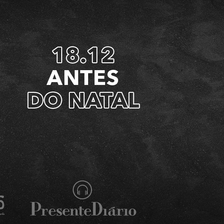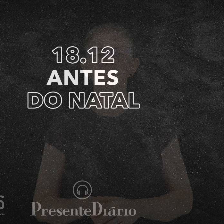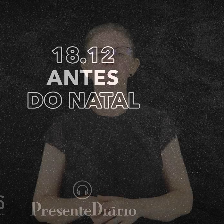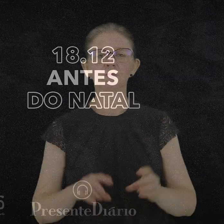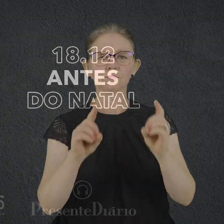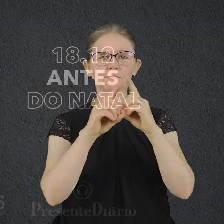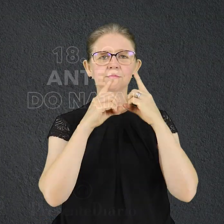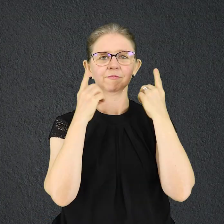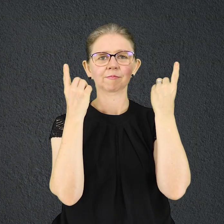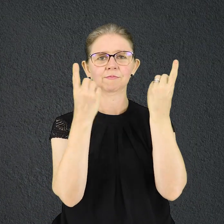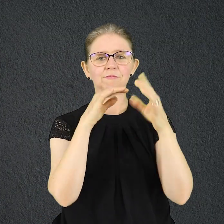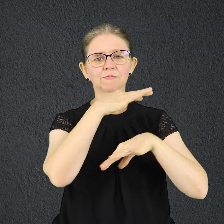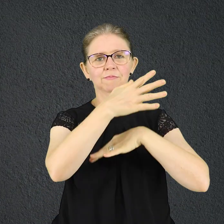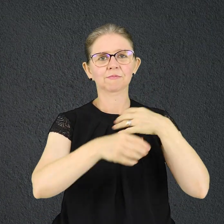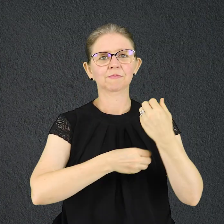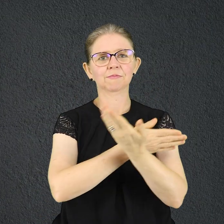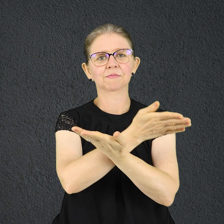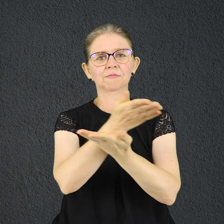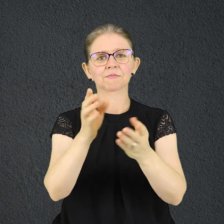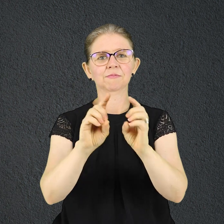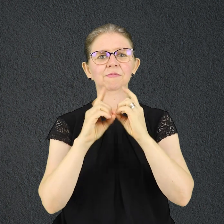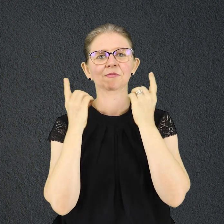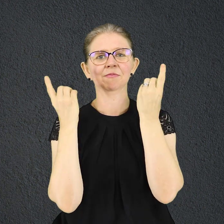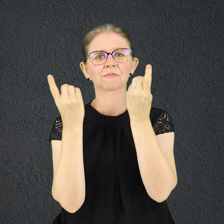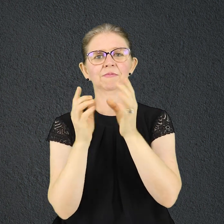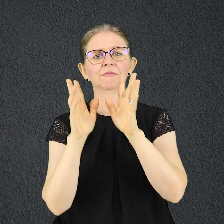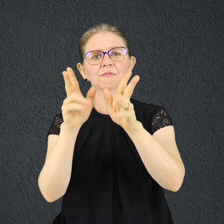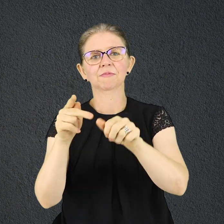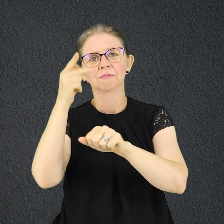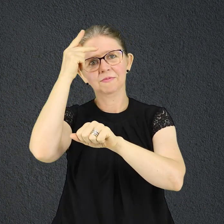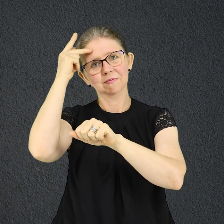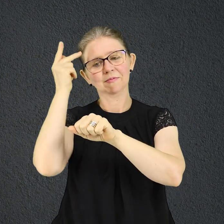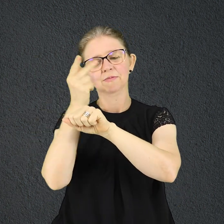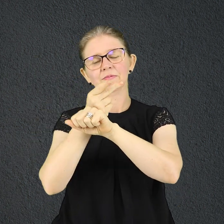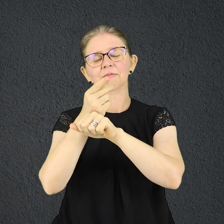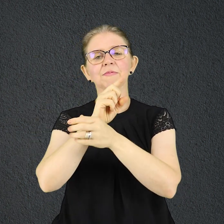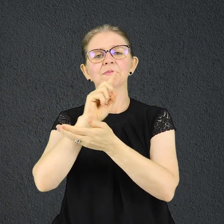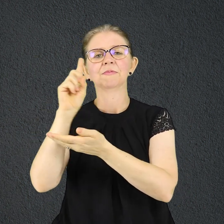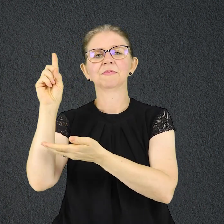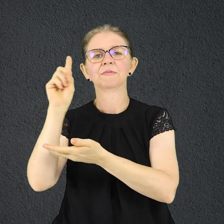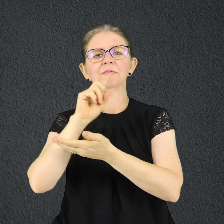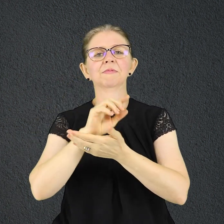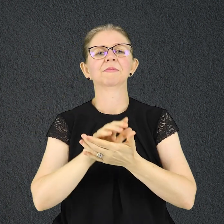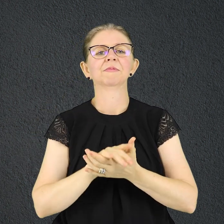OUÇA AGORA PRESENTE DIÁRIO O DEVOCIONAL DE TODOS OS QUE BUSCAM A DEUS